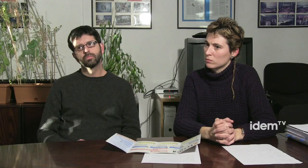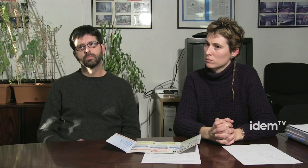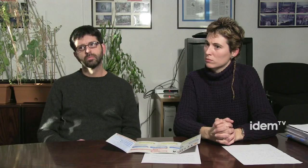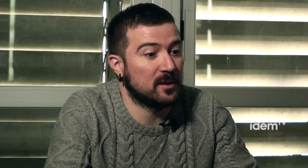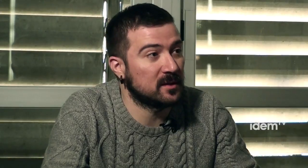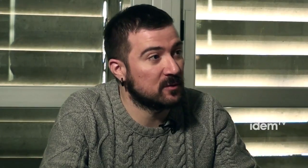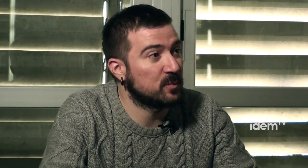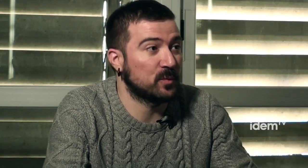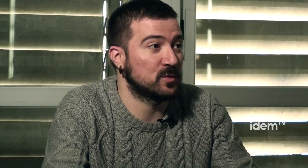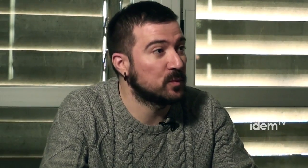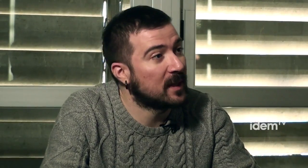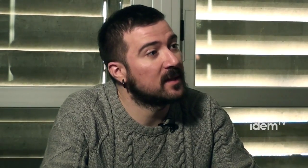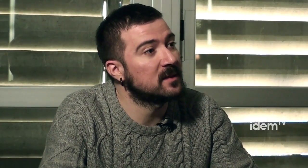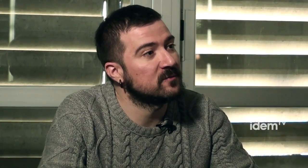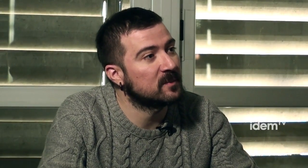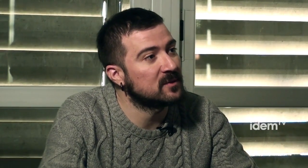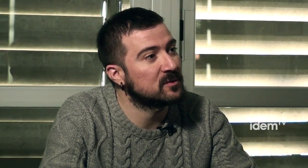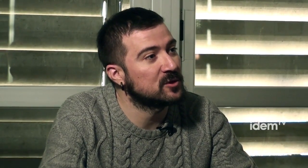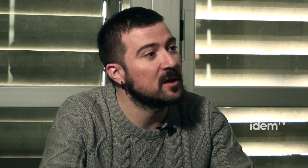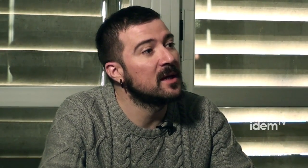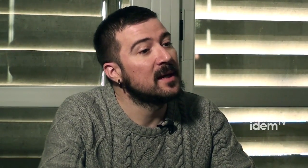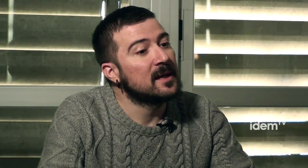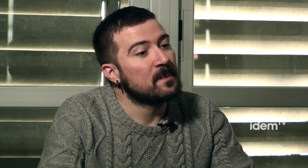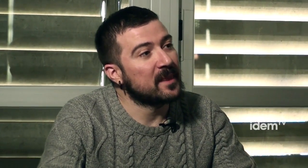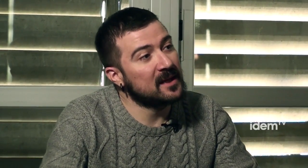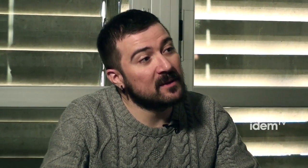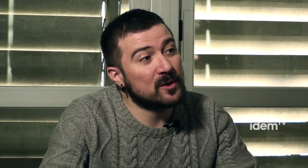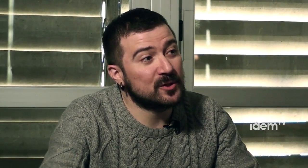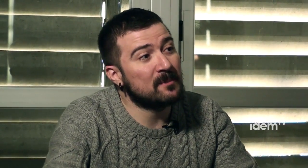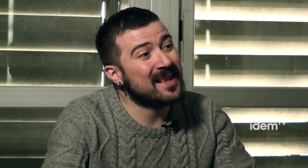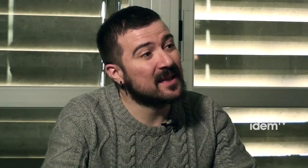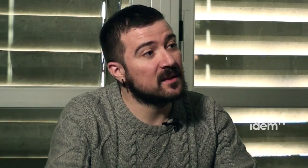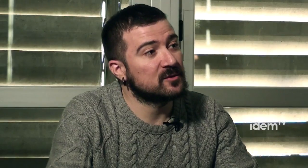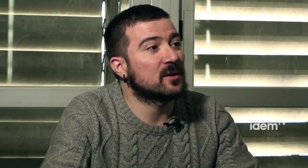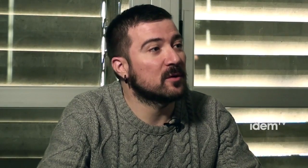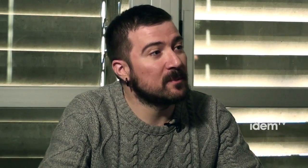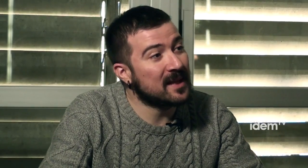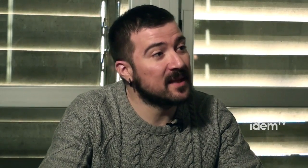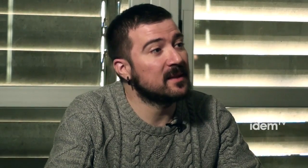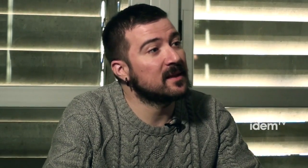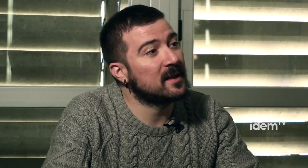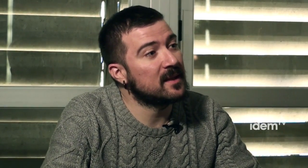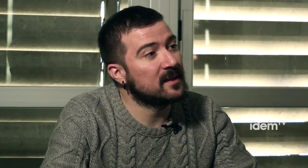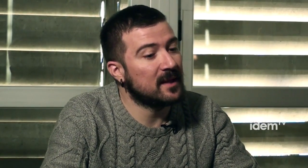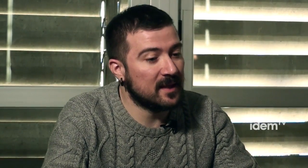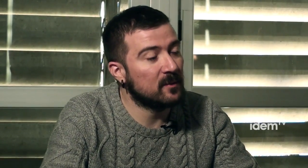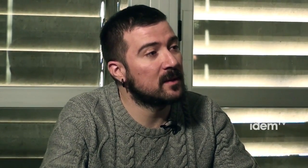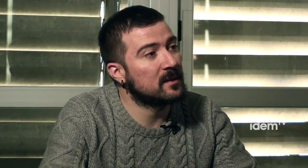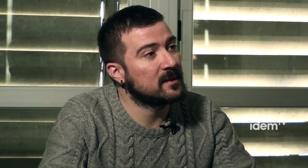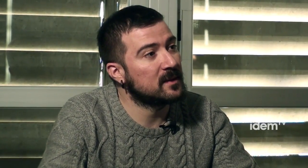sordes de tot el que són els productors culturals, informatius i tot això. I quina vinculació té amb la llei? Com la llei de la llengua de